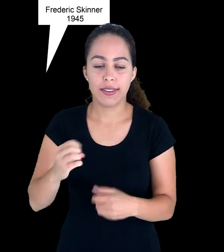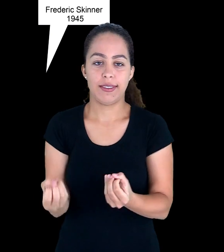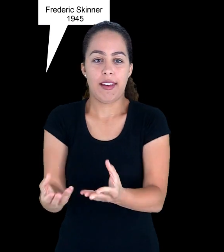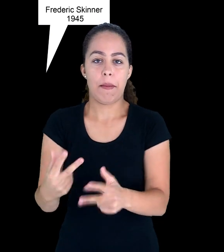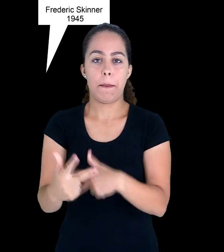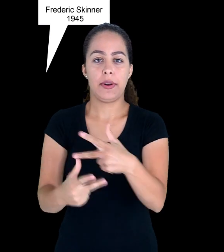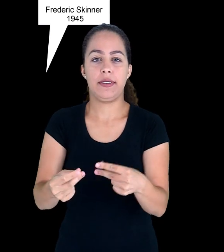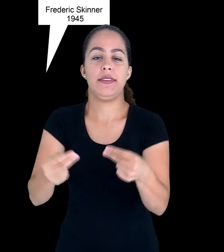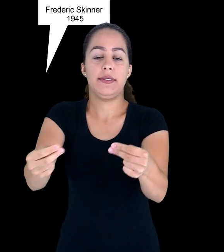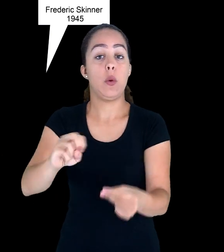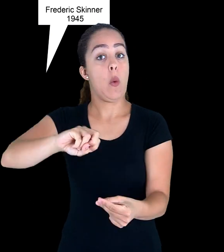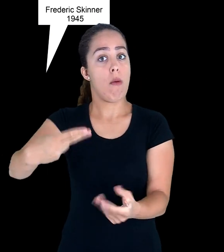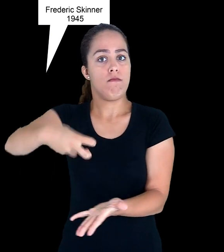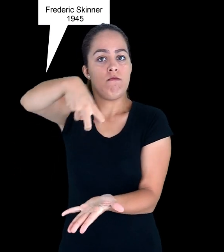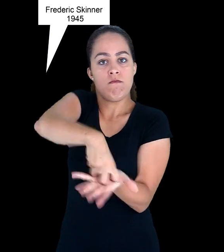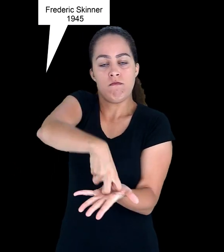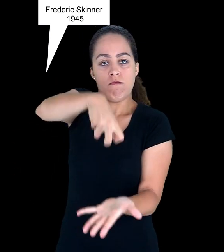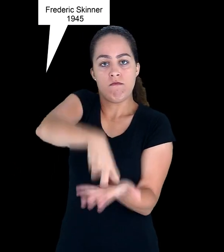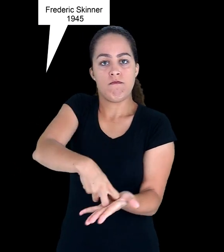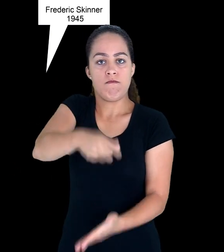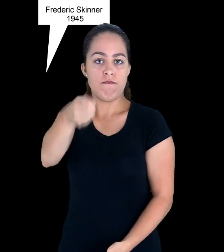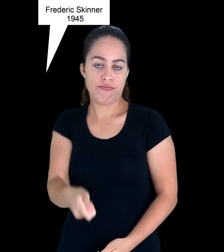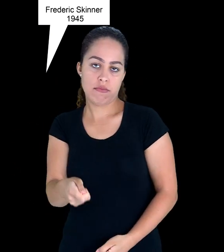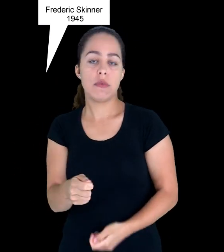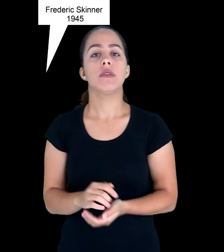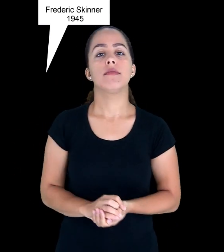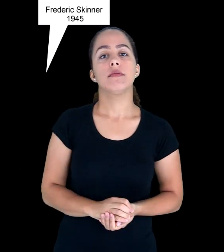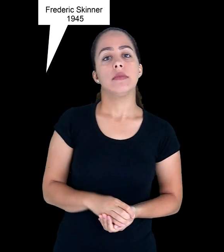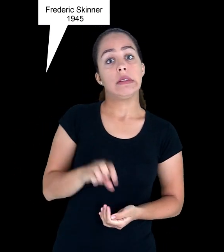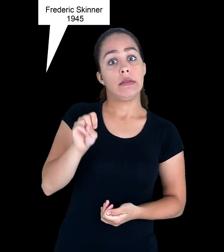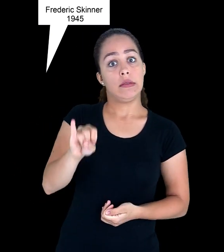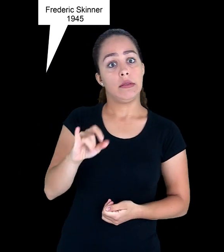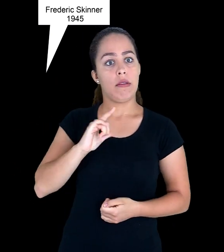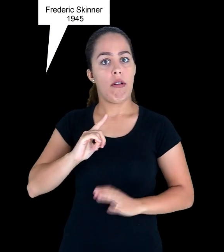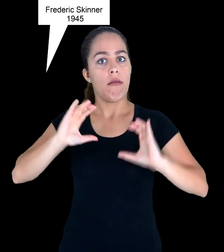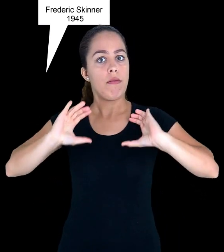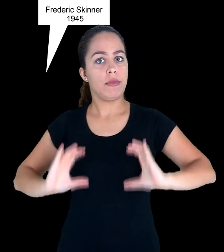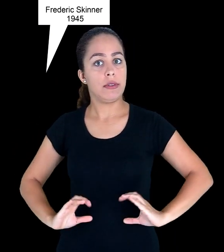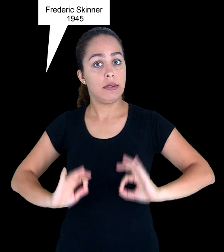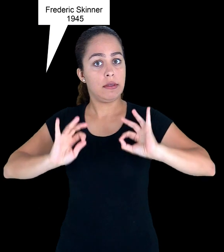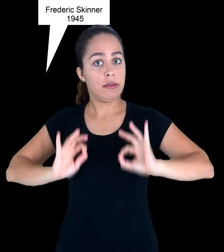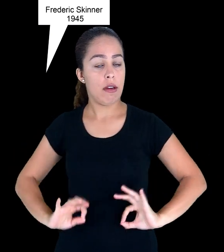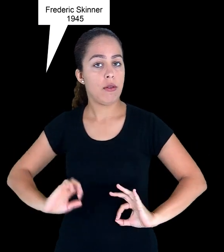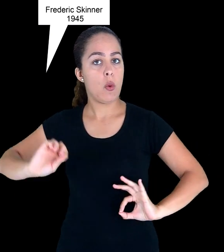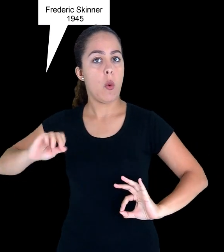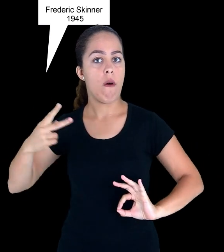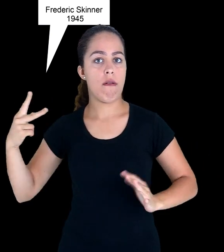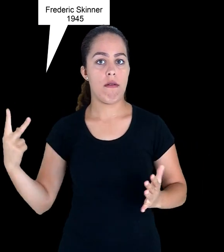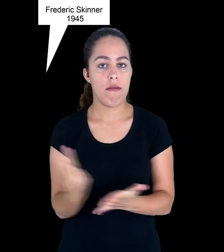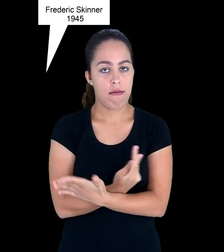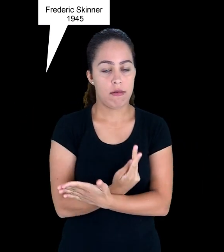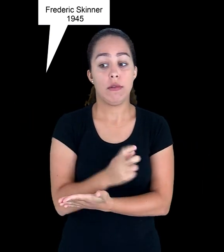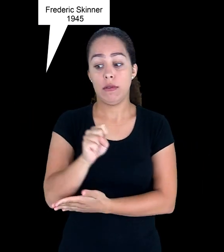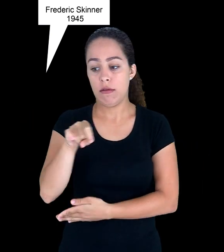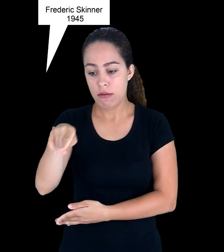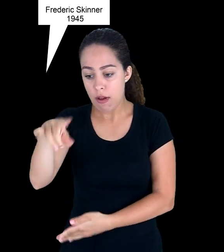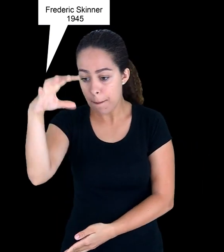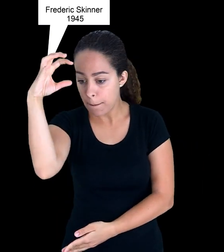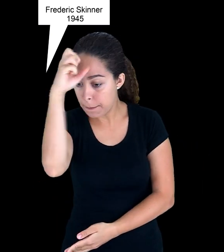determinados comportamentos, eles são certos ou errados, ou ele aprendeu o conteúdo, se ele obteve uma